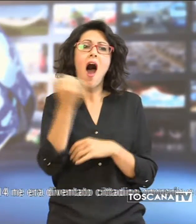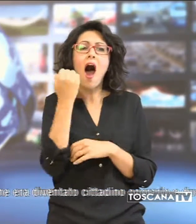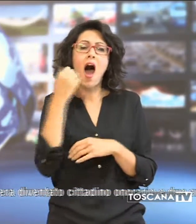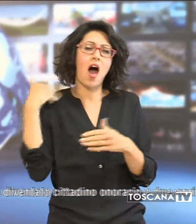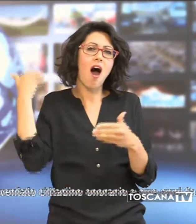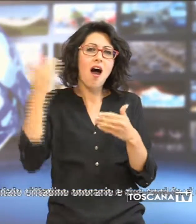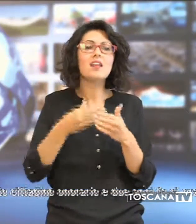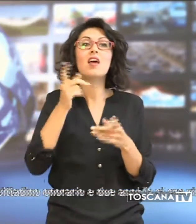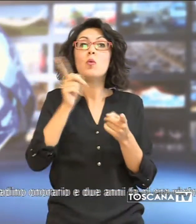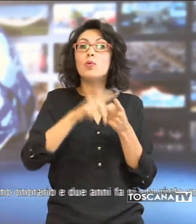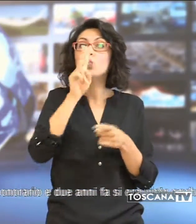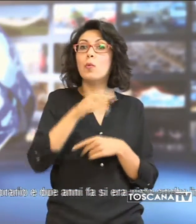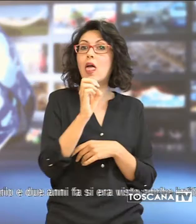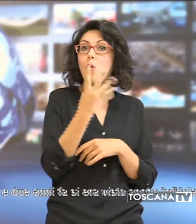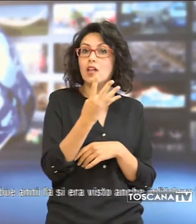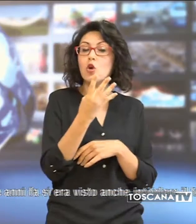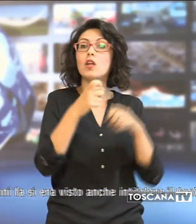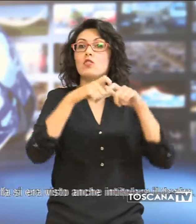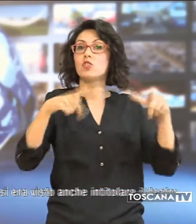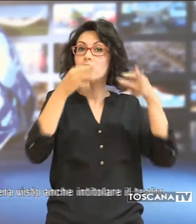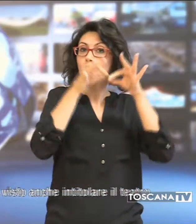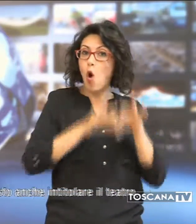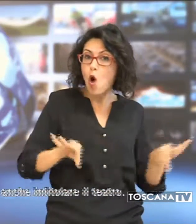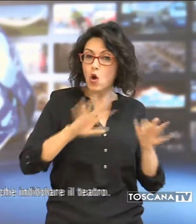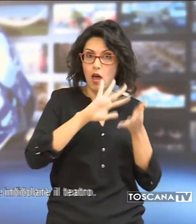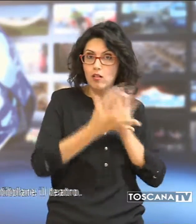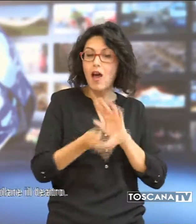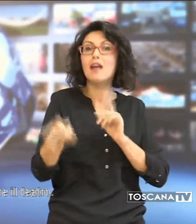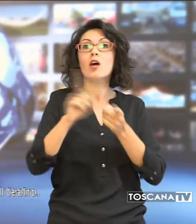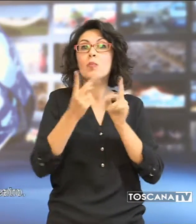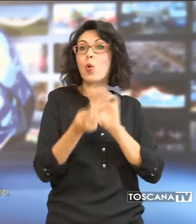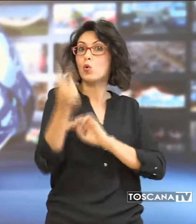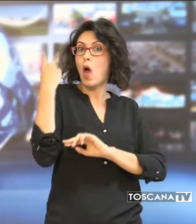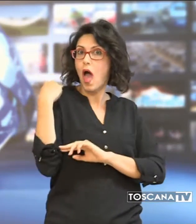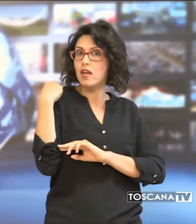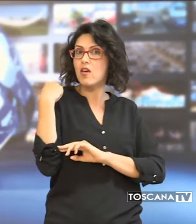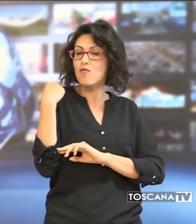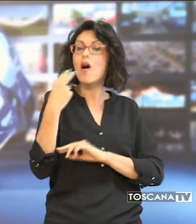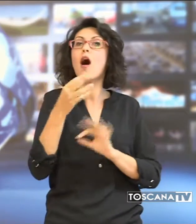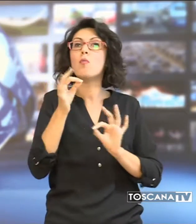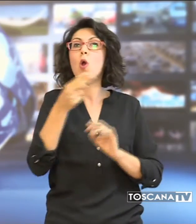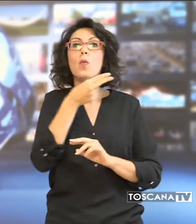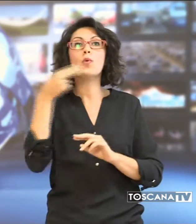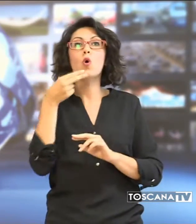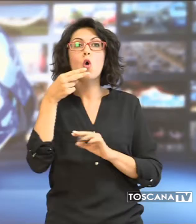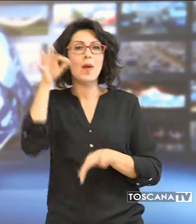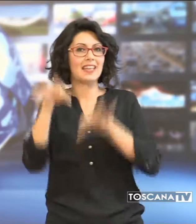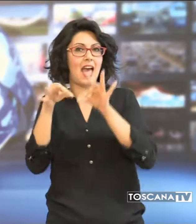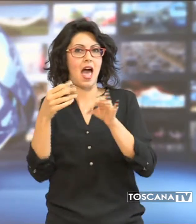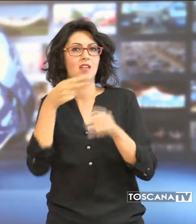ne era diventato cittadino onorario e due anni fa si era visto anche intitolare il teatro.